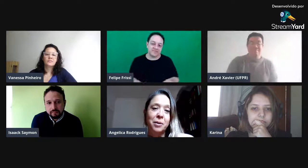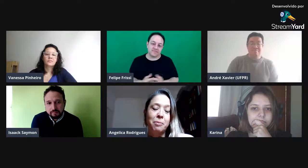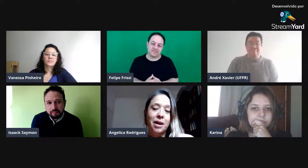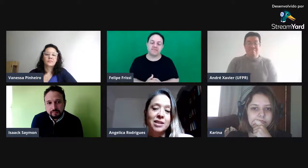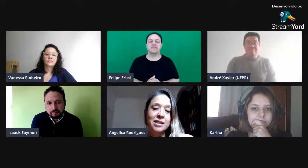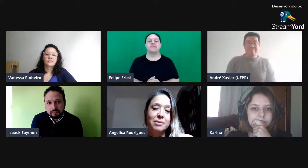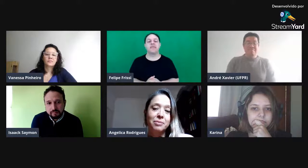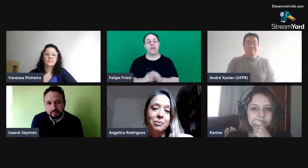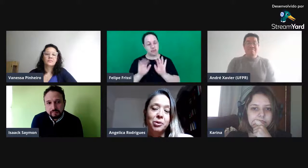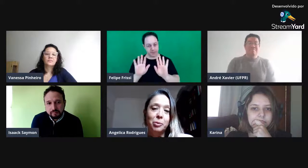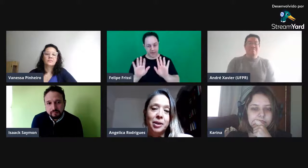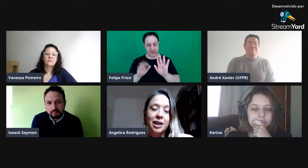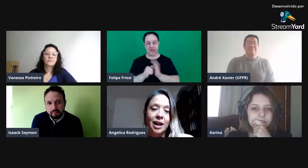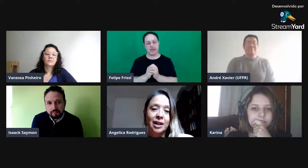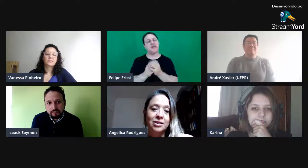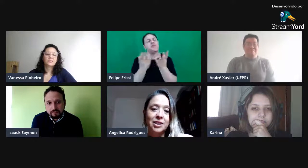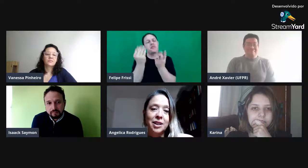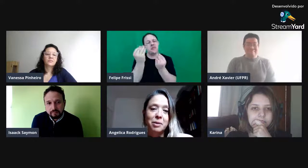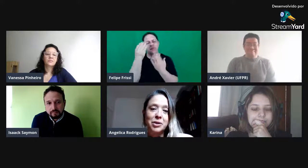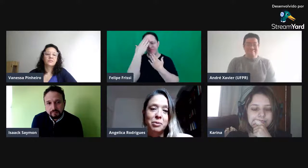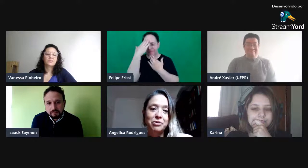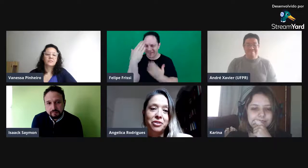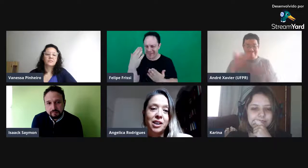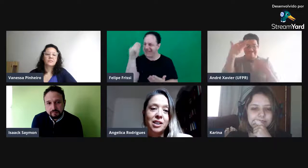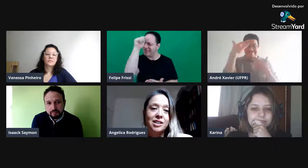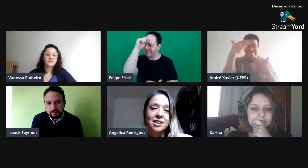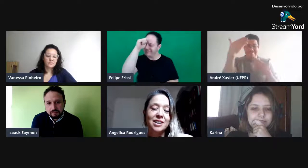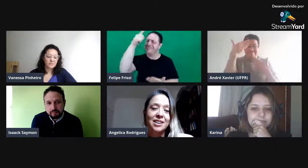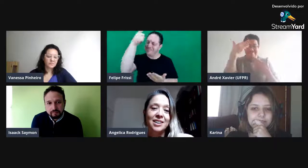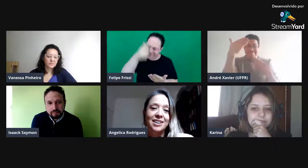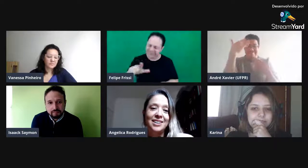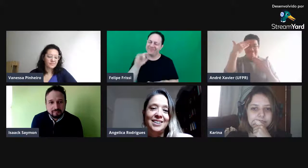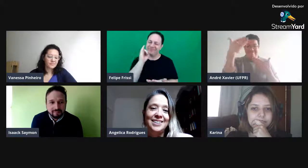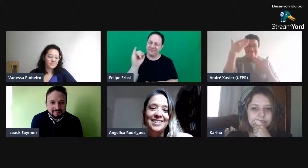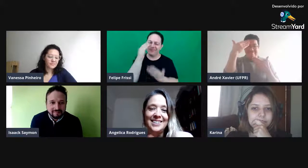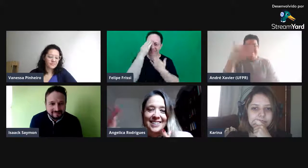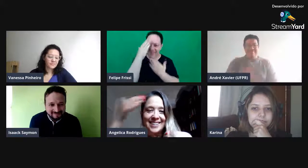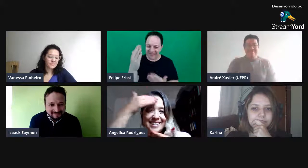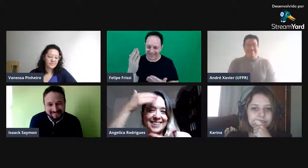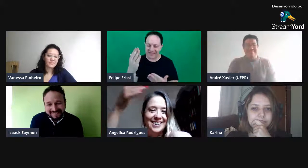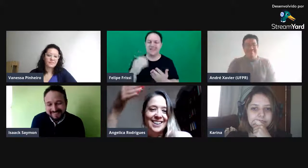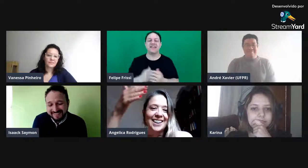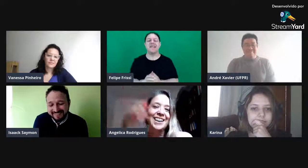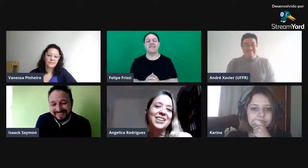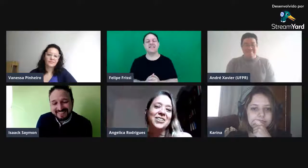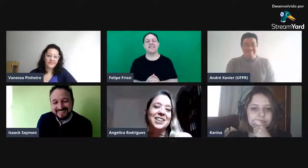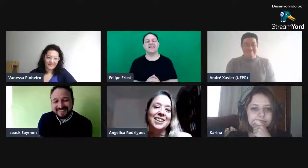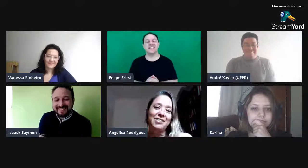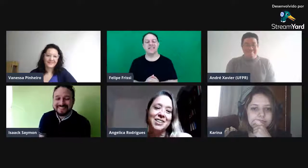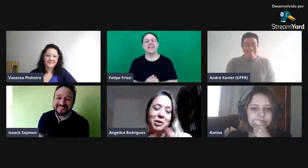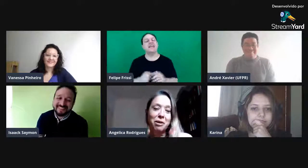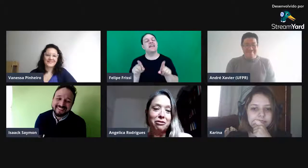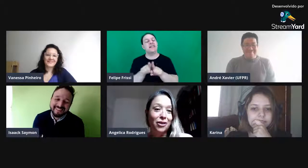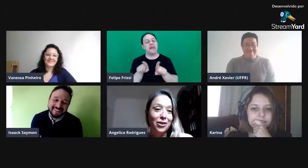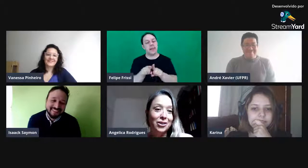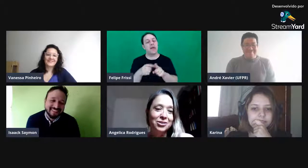Mas, muito obrigada, André, mais uma vez, e eu queria fazer uma foto,